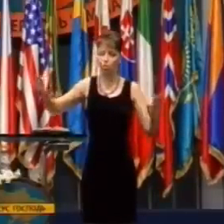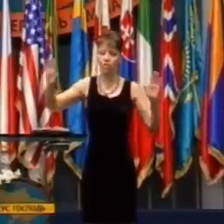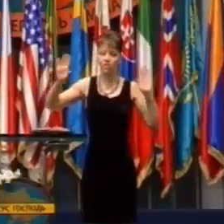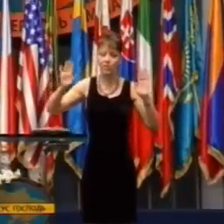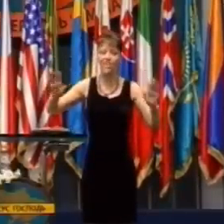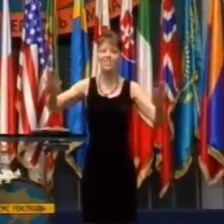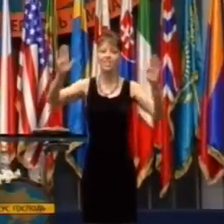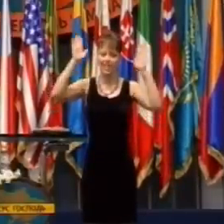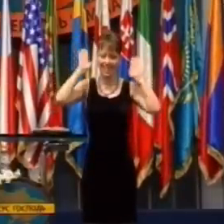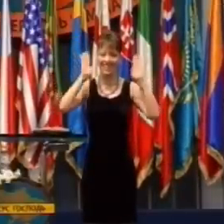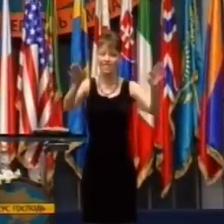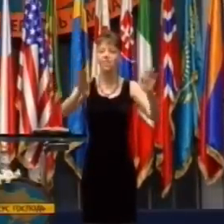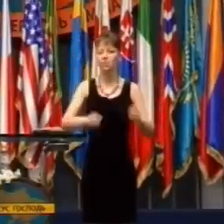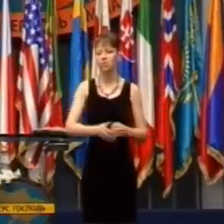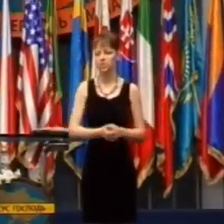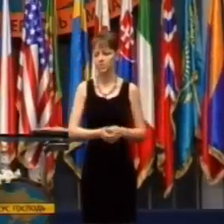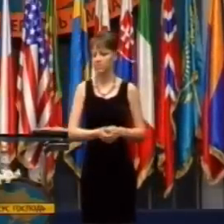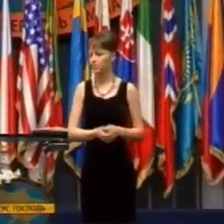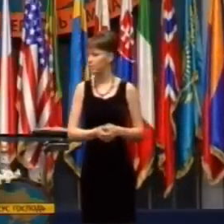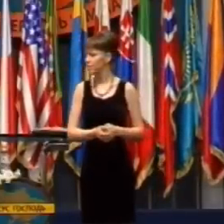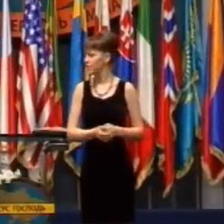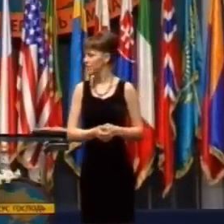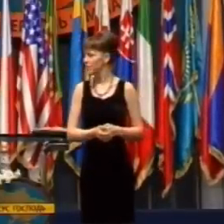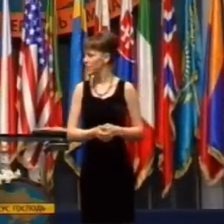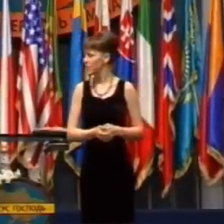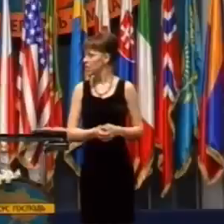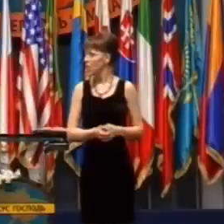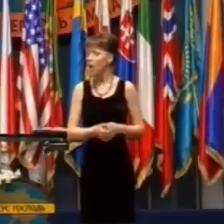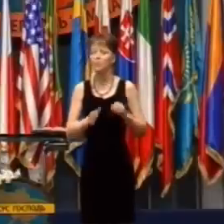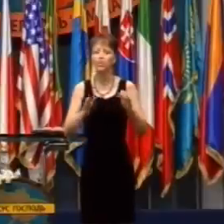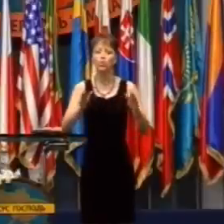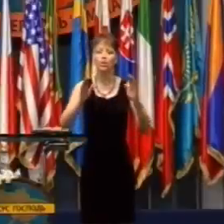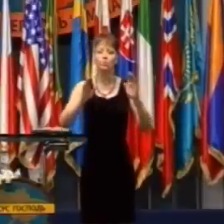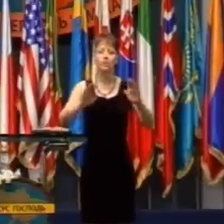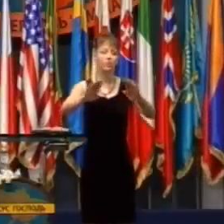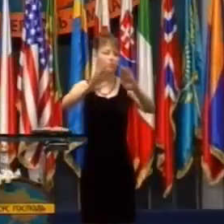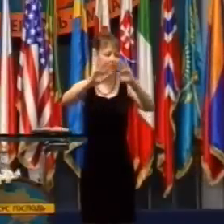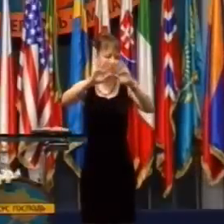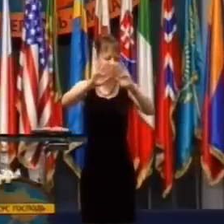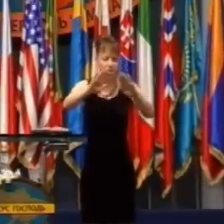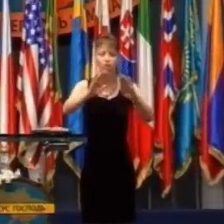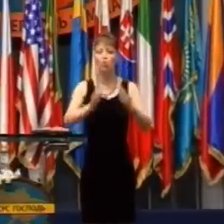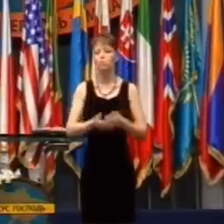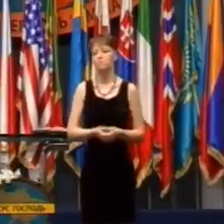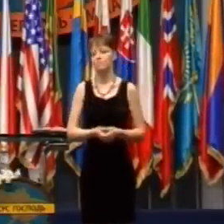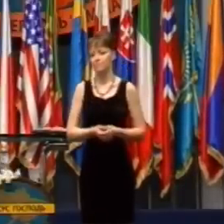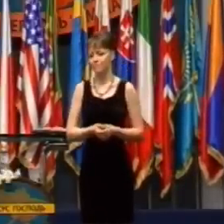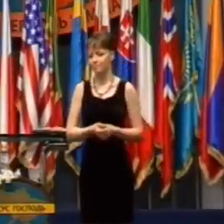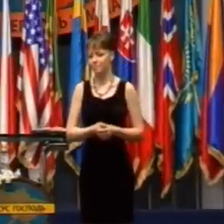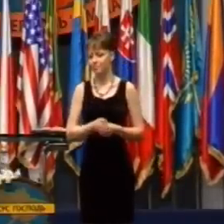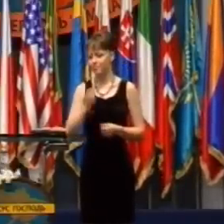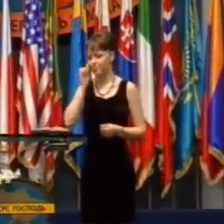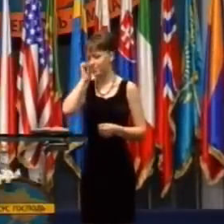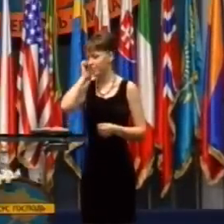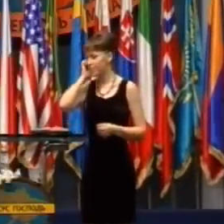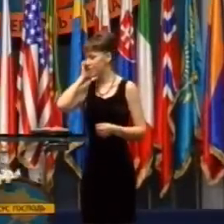Moja žena a ja sme videli ten rengenový snímok. tá zlomenina bola veľmi jasná.